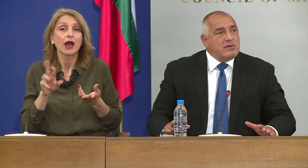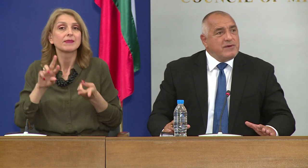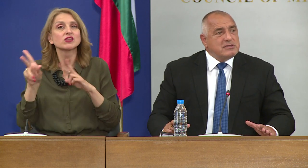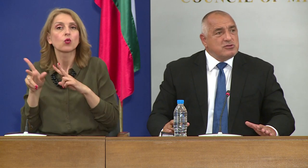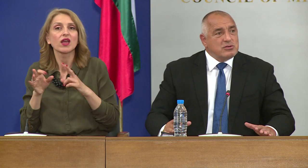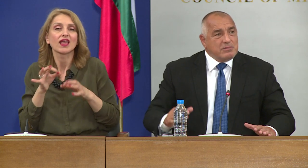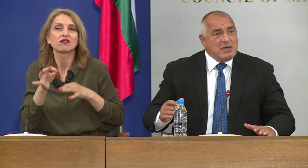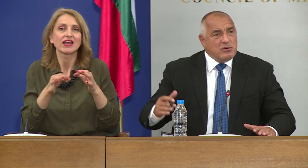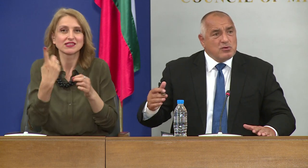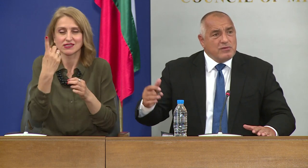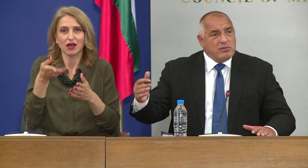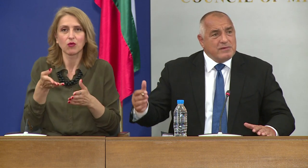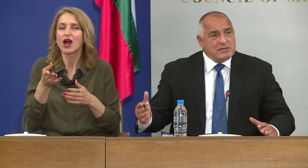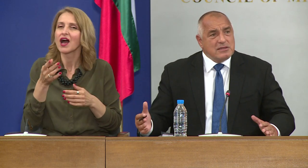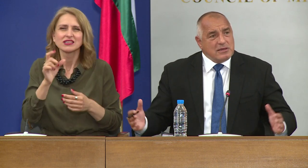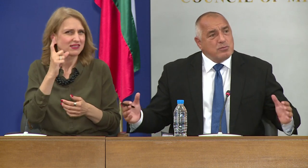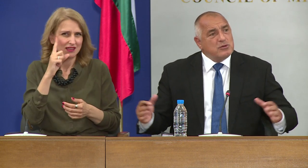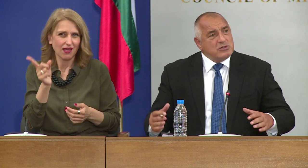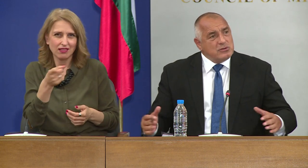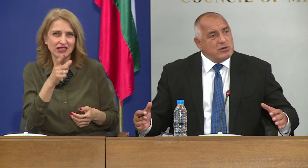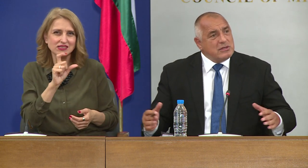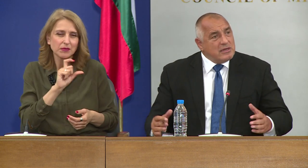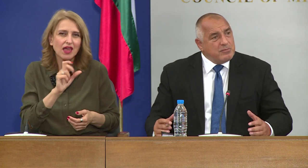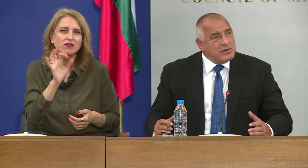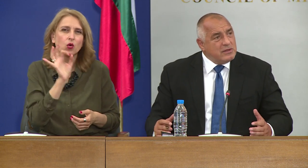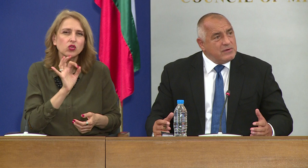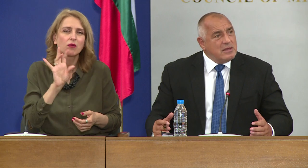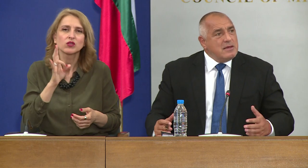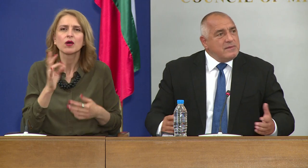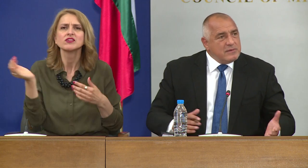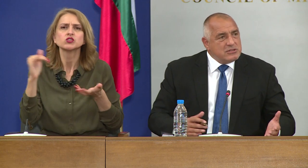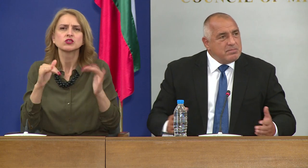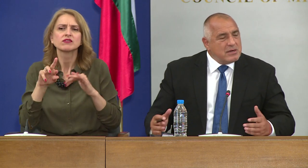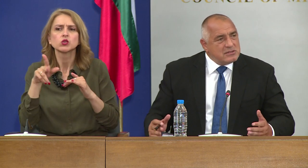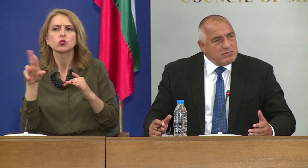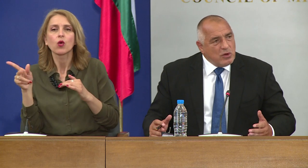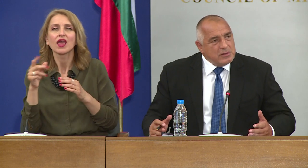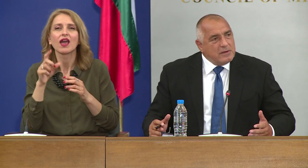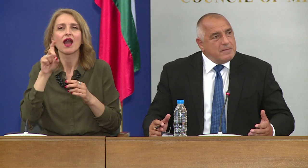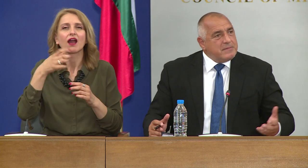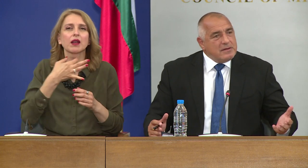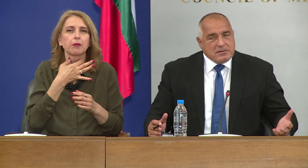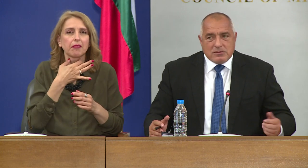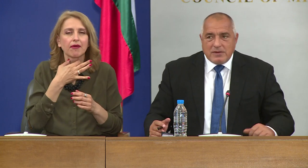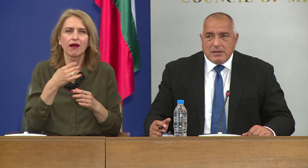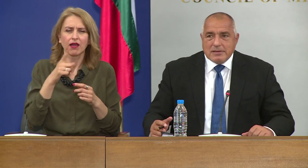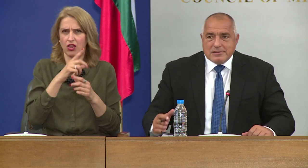И няма други инфекции, защото септември, октомври, ноември, знаете, като почнат и другите грипове да идват, и ще се бъркат симптомите.